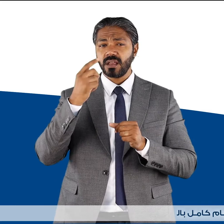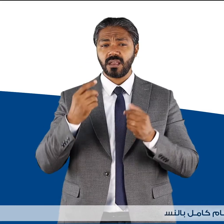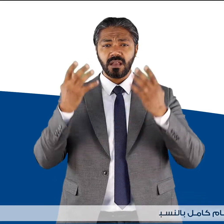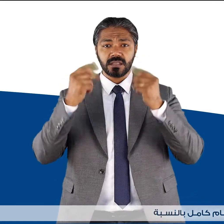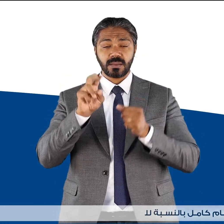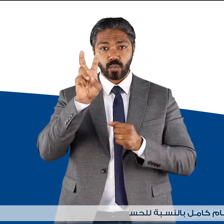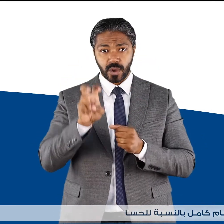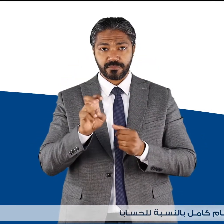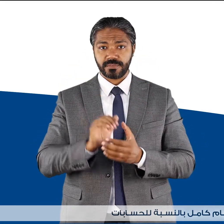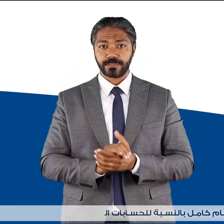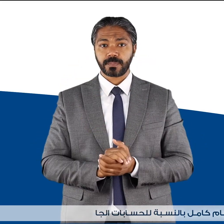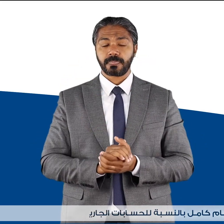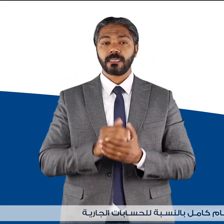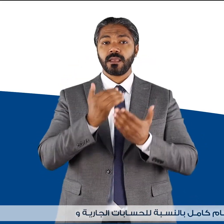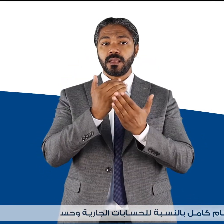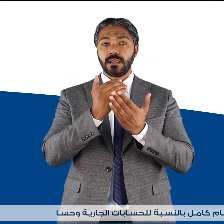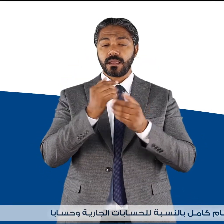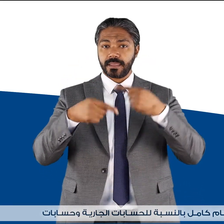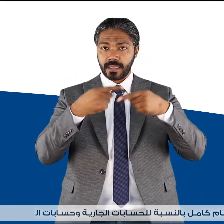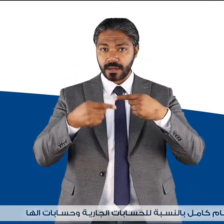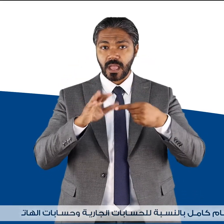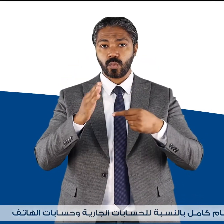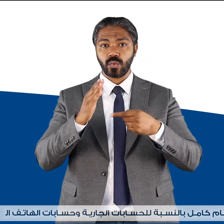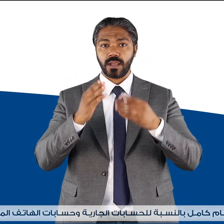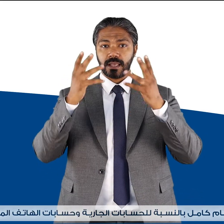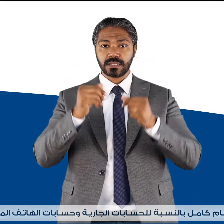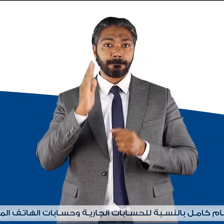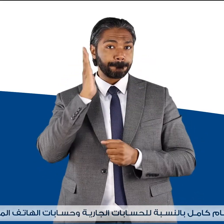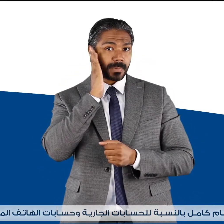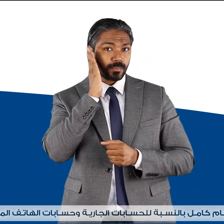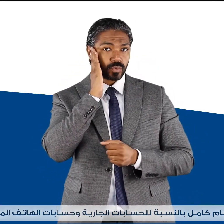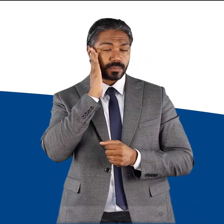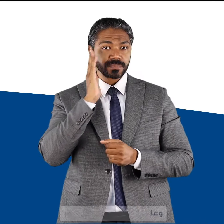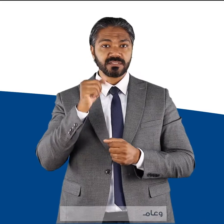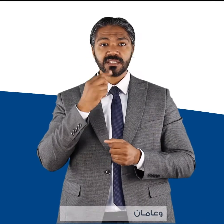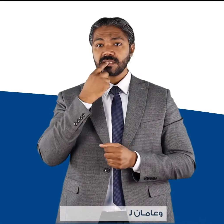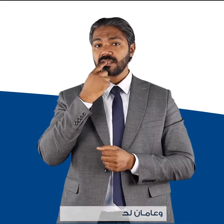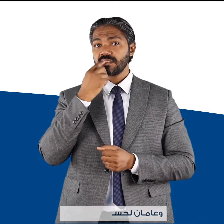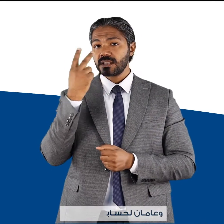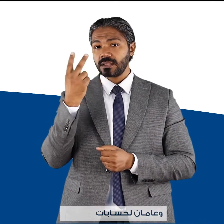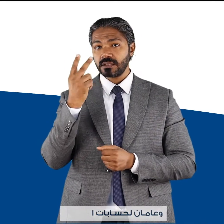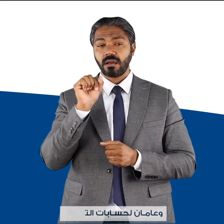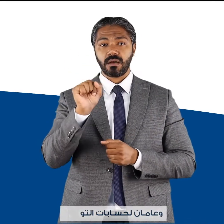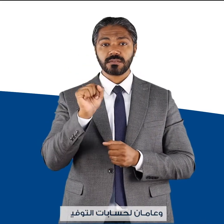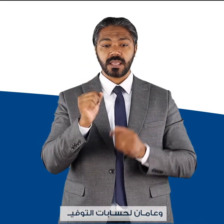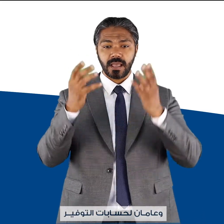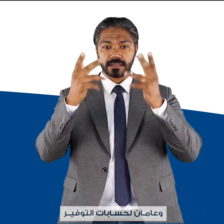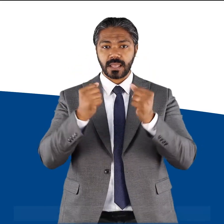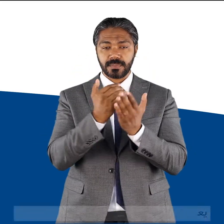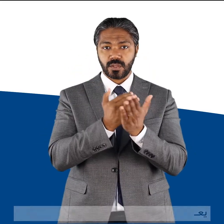بالنسبة للحسابات الجارية وحسابات الهاتف المحمول وعامان لحسابات التوفير يعد